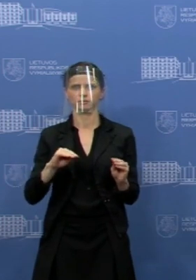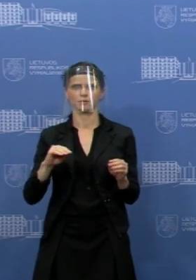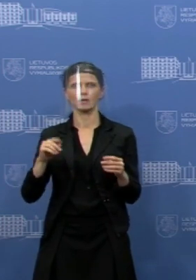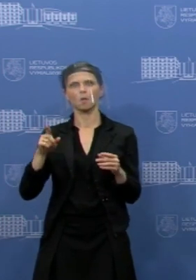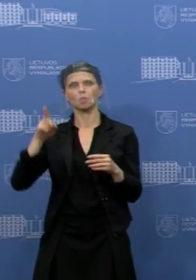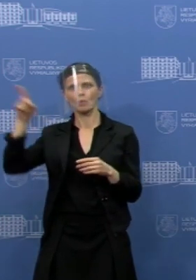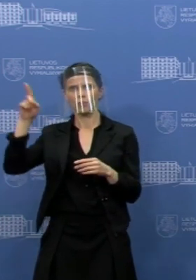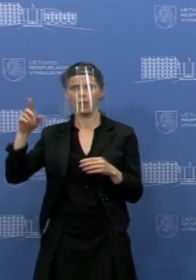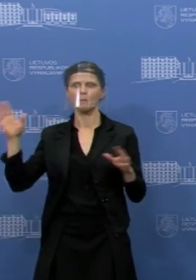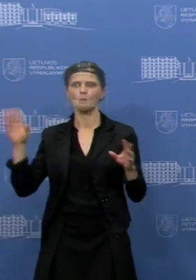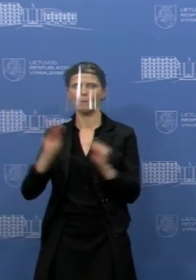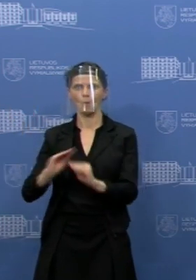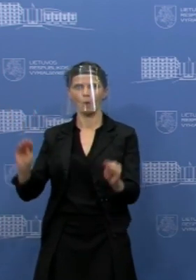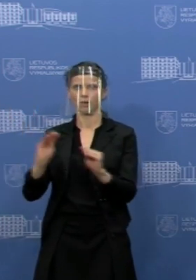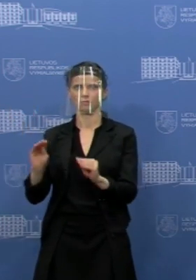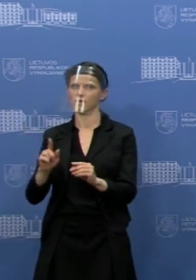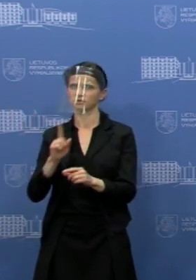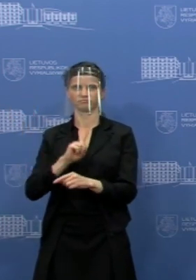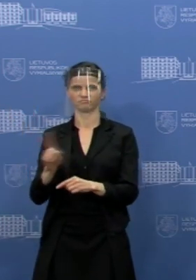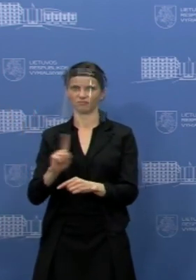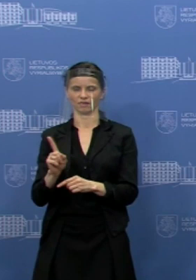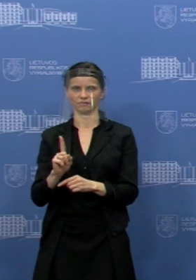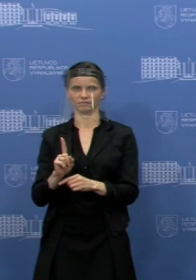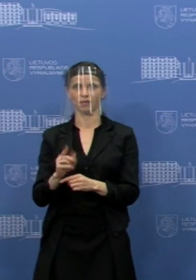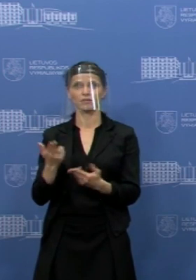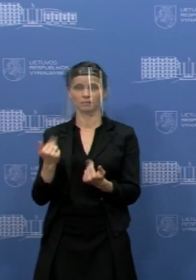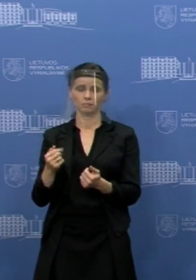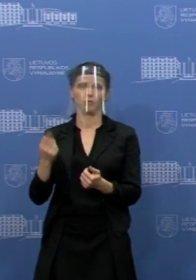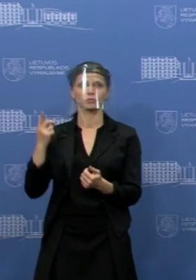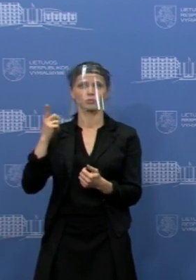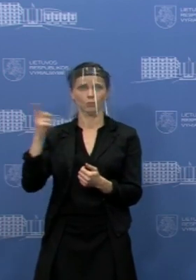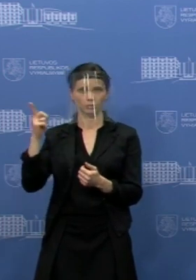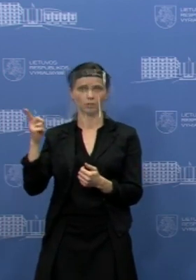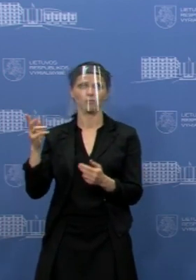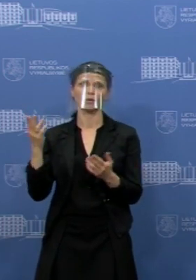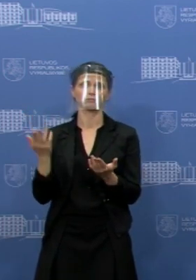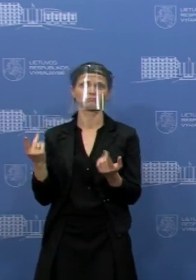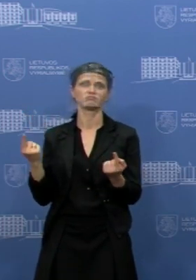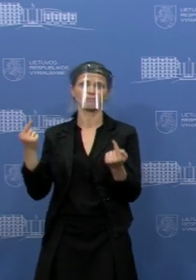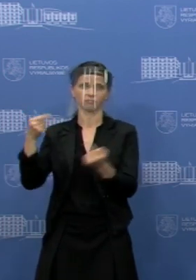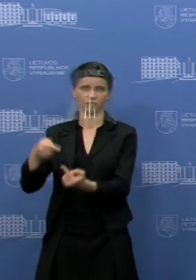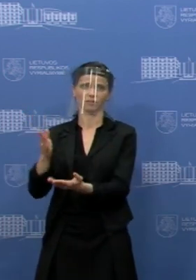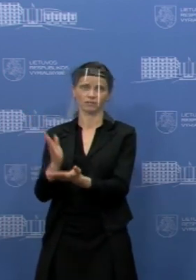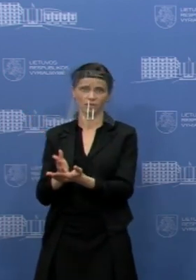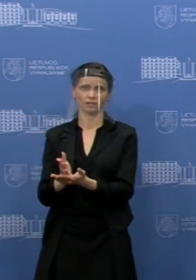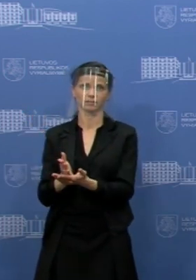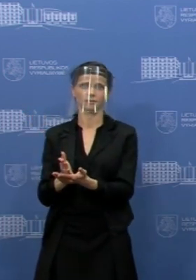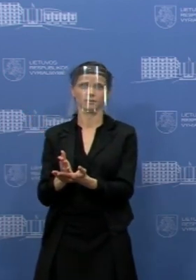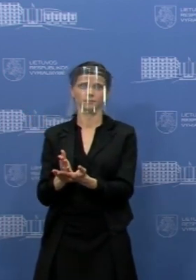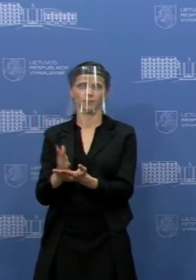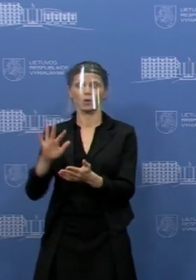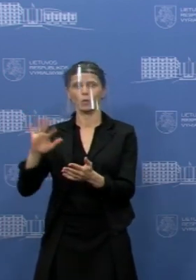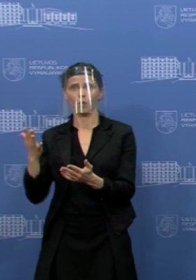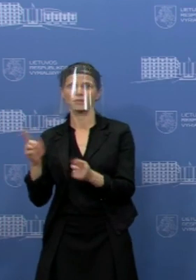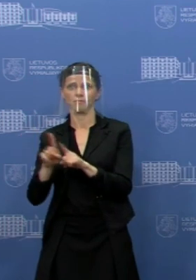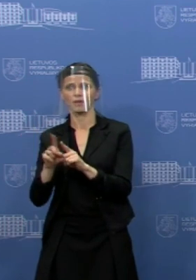nuotolinių ūgdymą. Tai yra dalinio nuotolinio ūgdymo galimybė, tam tikrą laiką einant ir gaunant